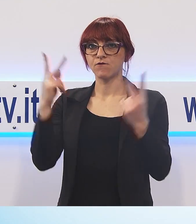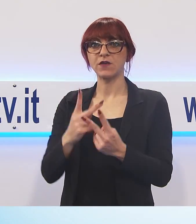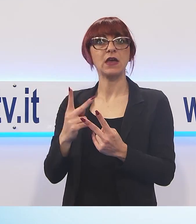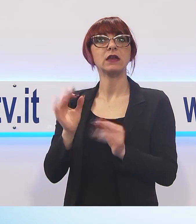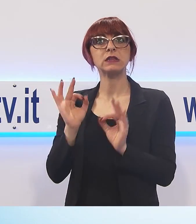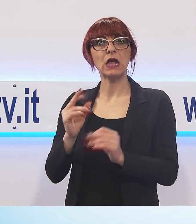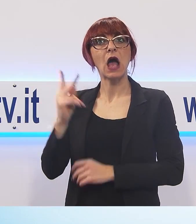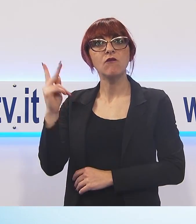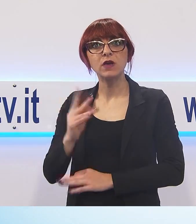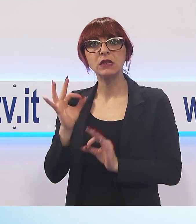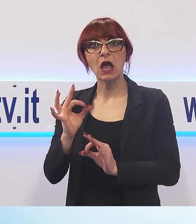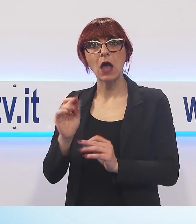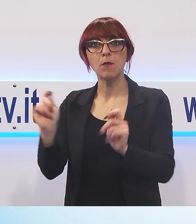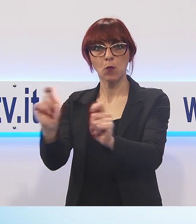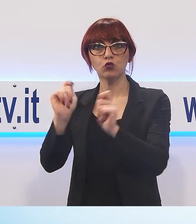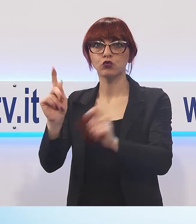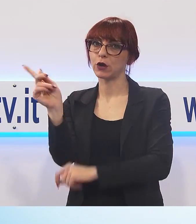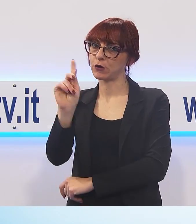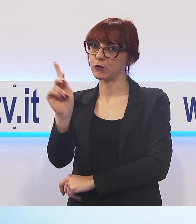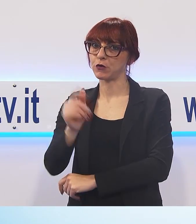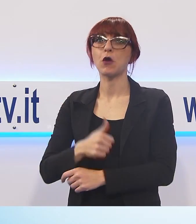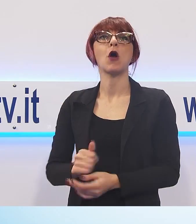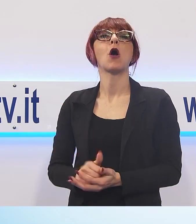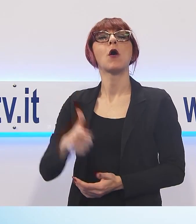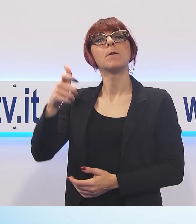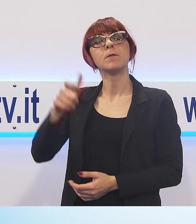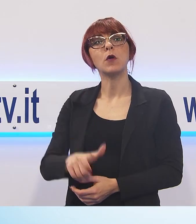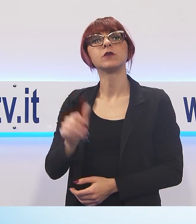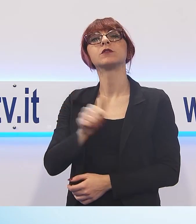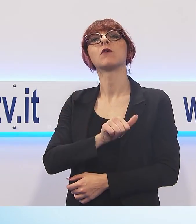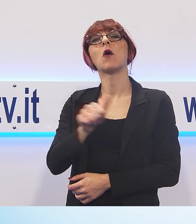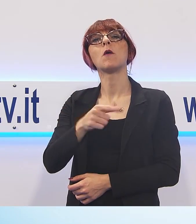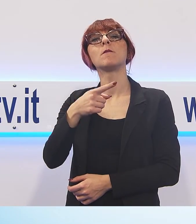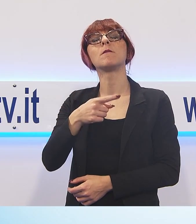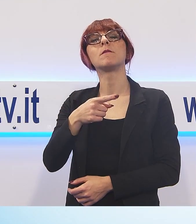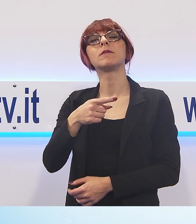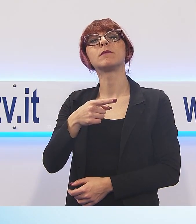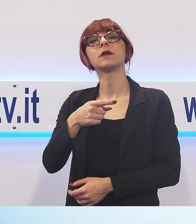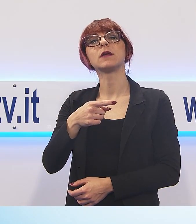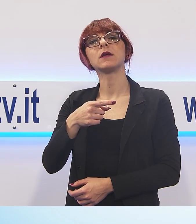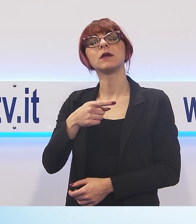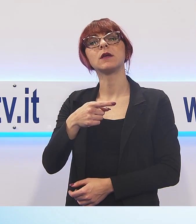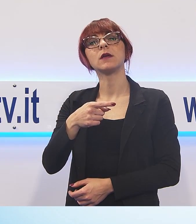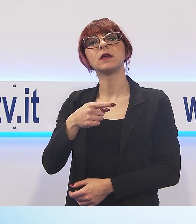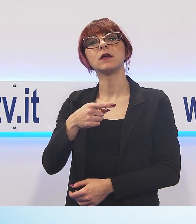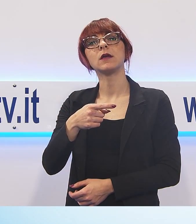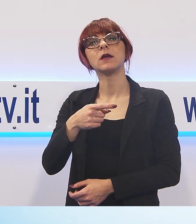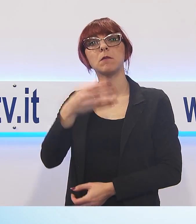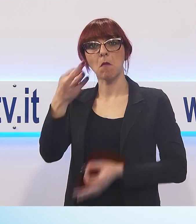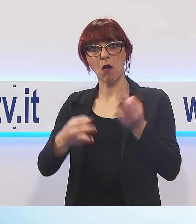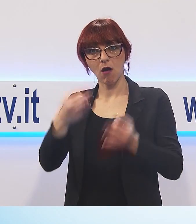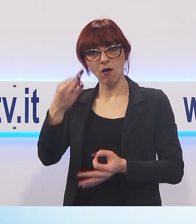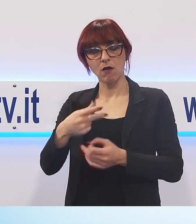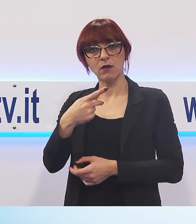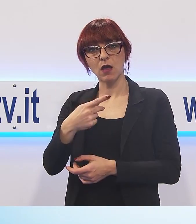se un primo grado ha confermato le condanne per tutti i capi di imputazione, già l'incendio colposo sarà prescritto, quindi ancora una